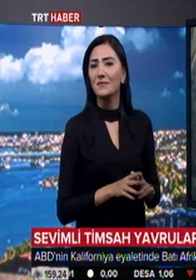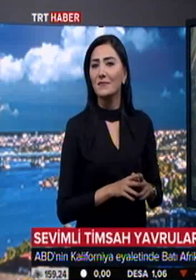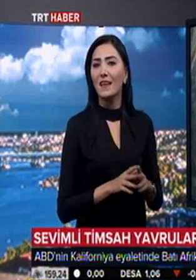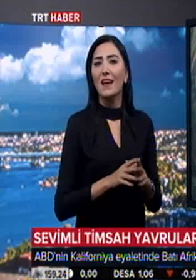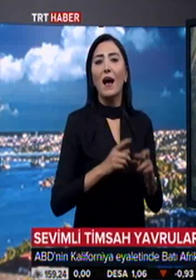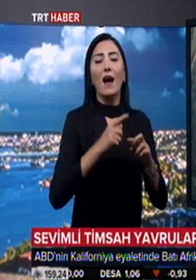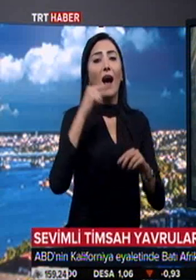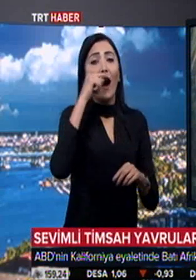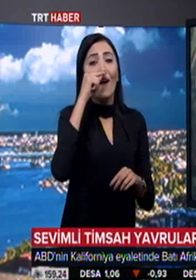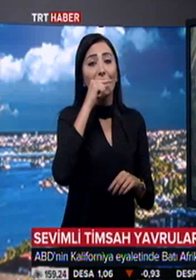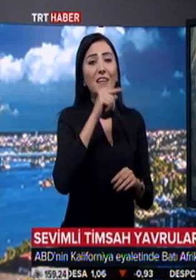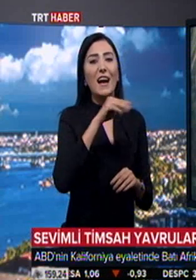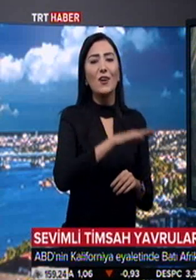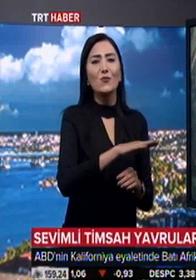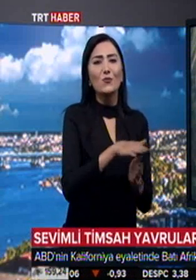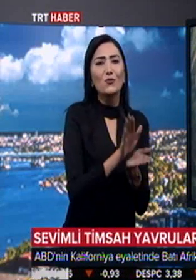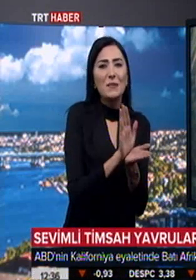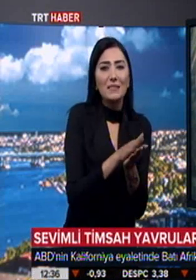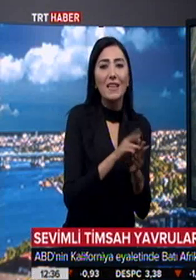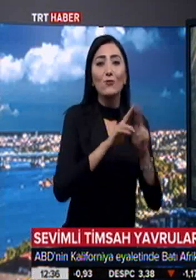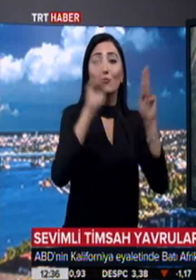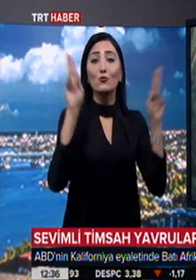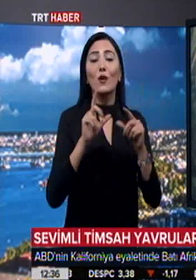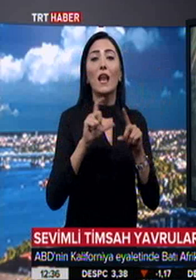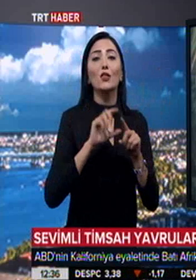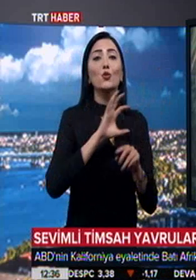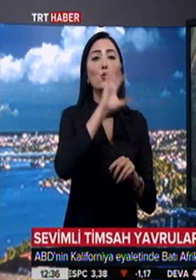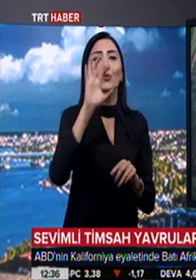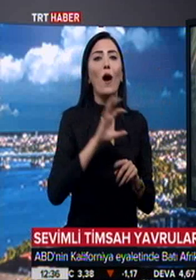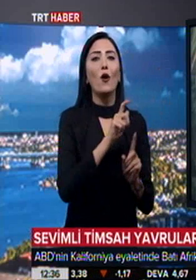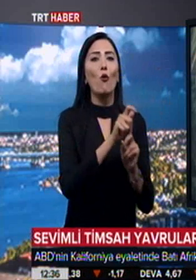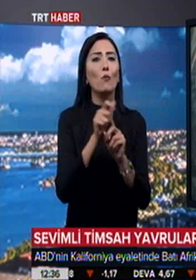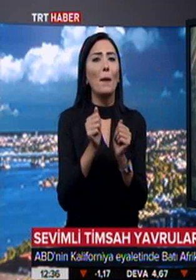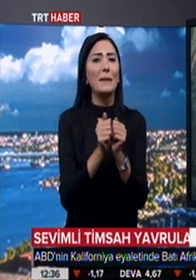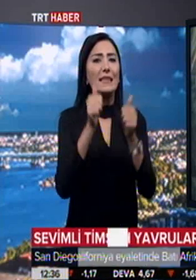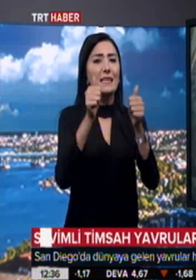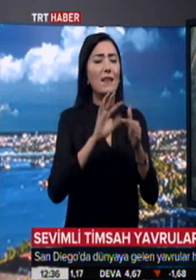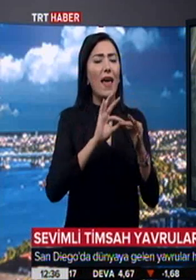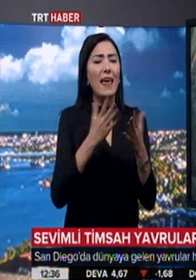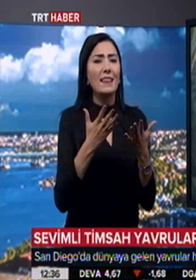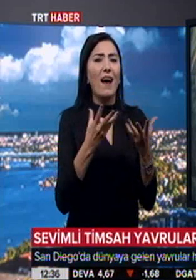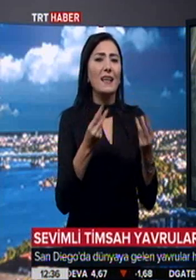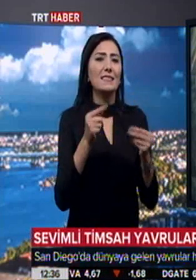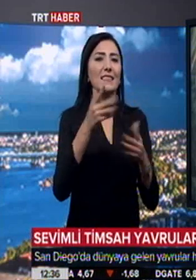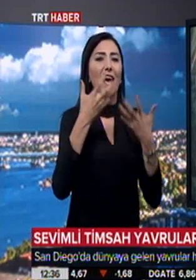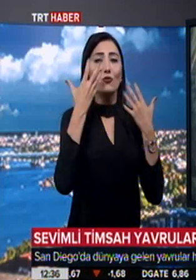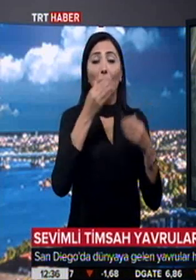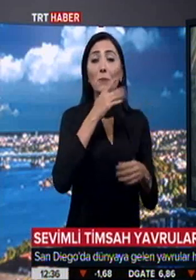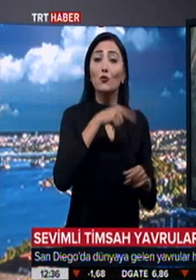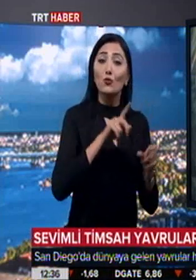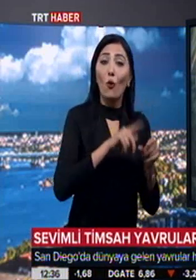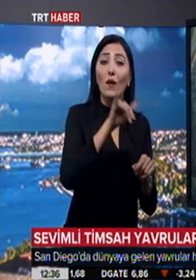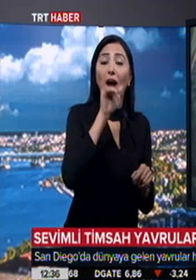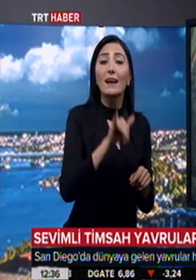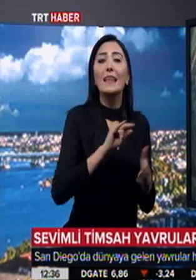Batı Afrika cüce timsahları Uluslararası Doğa Koruma Birliği listesinde en hassas hayvanlar olarak biliniyor. Çünkü onlar